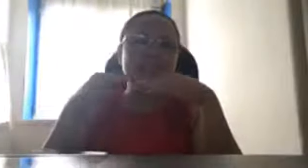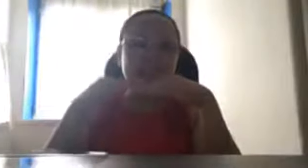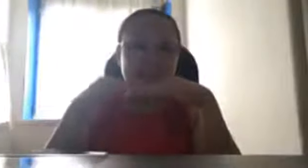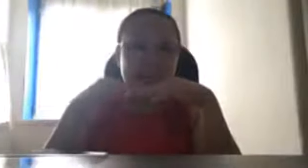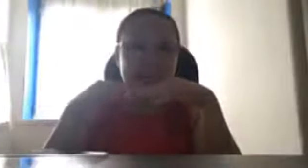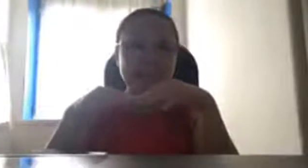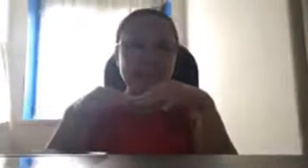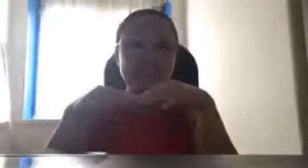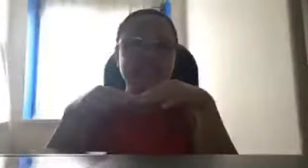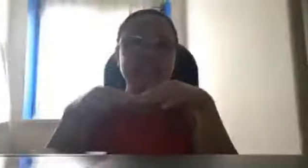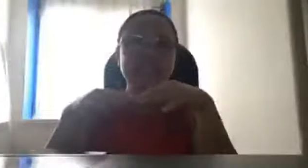alagaan natin,